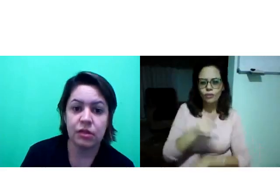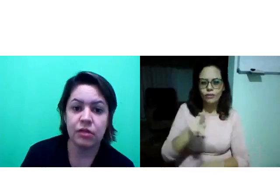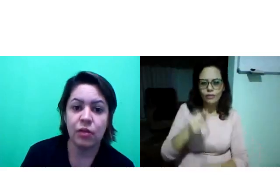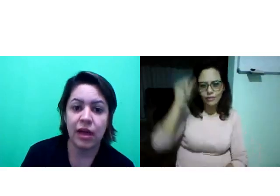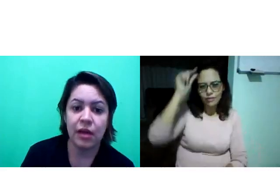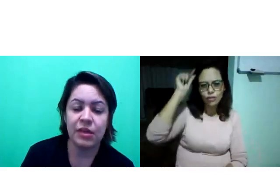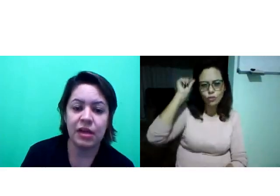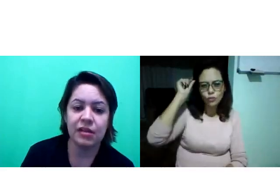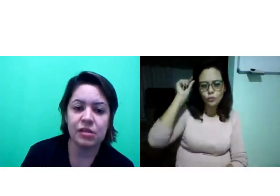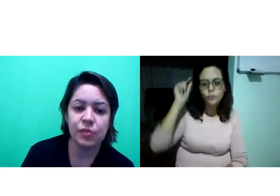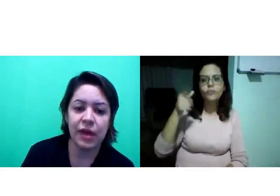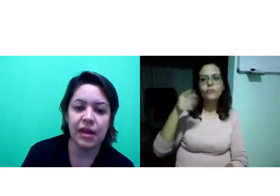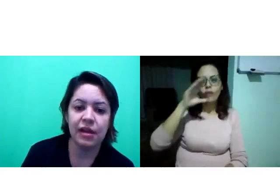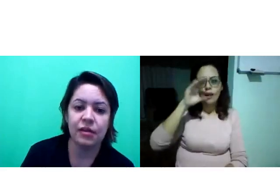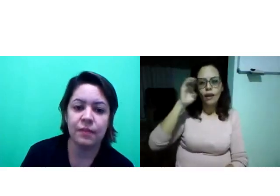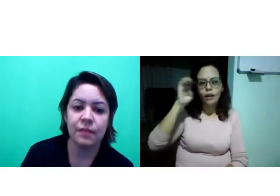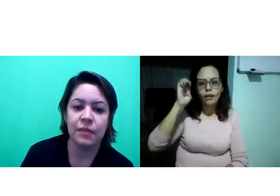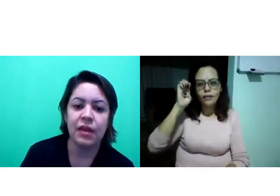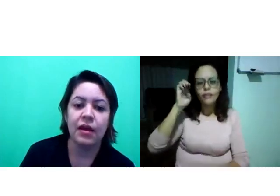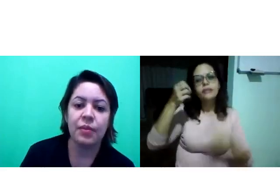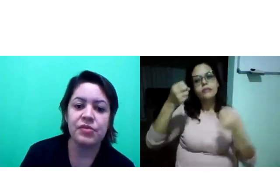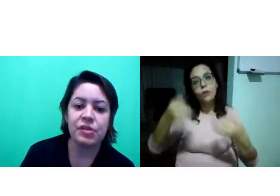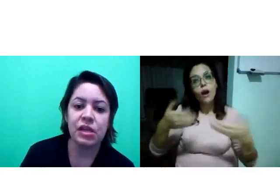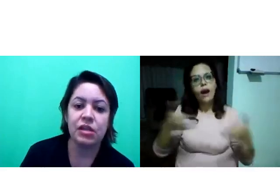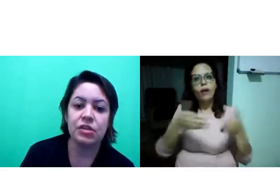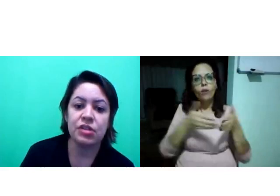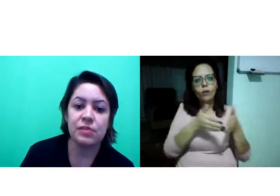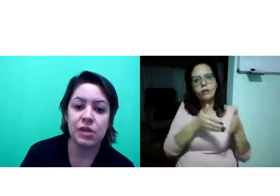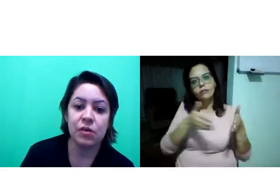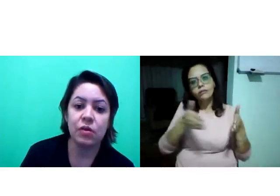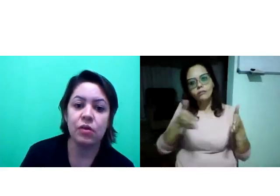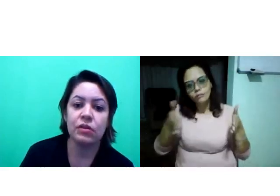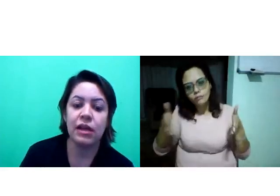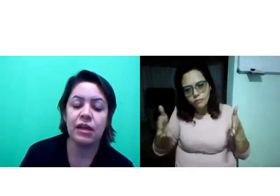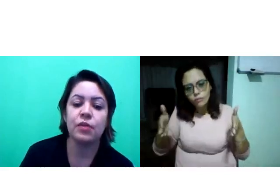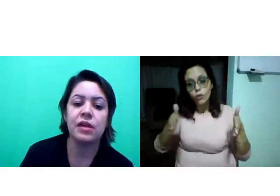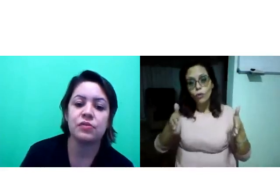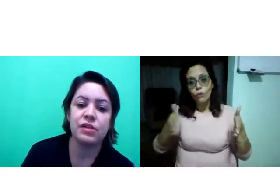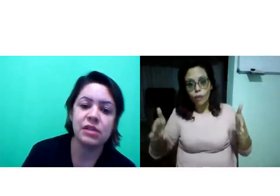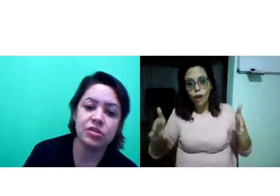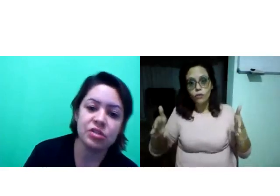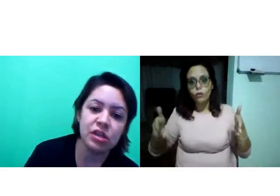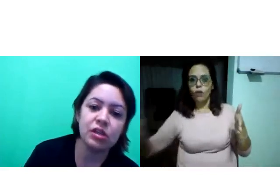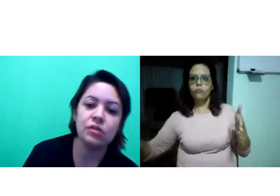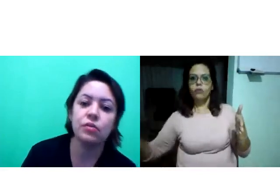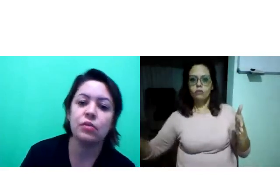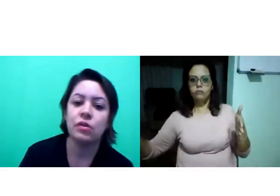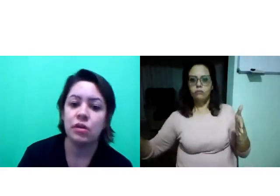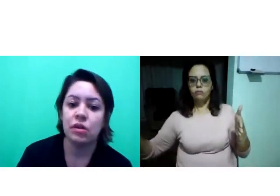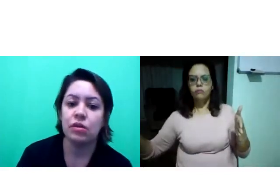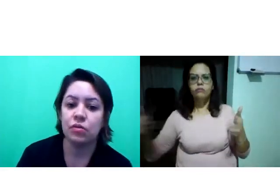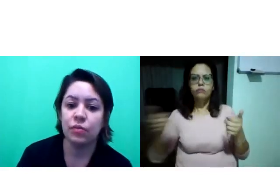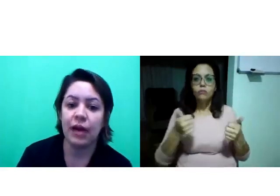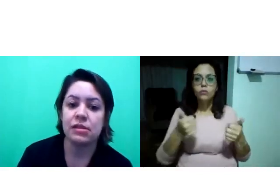Então, na web da Suelen, a professora Elenir já explicou, né? Que o prazo foi estendido